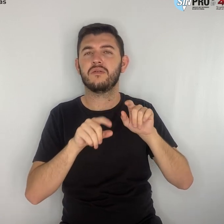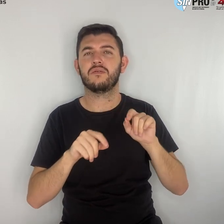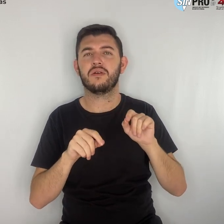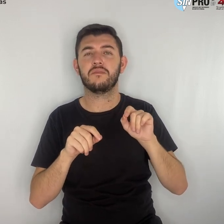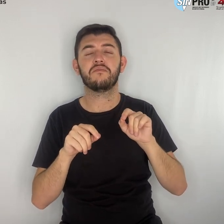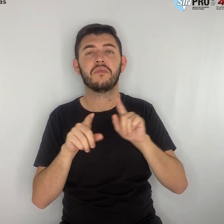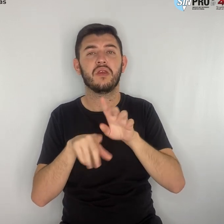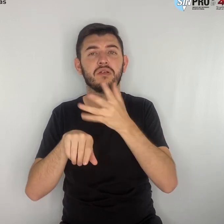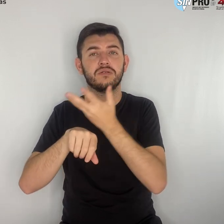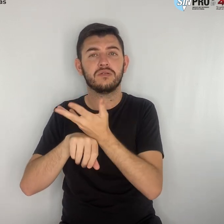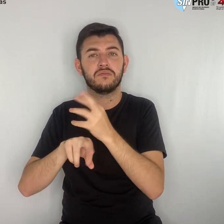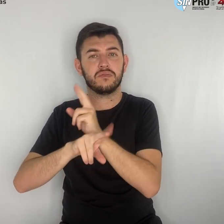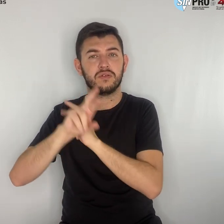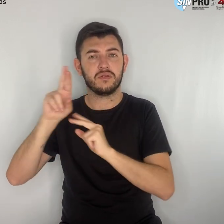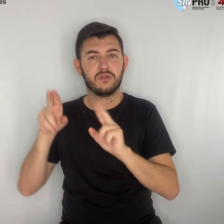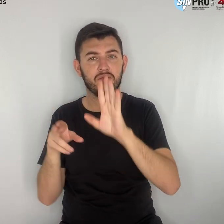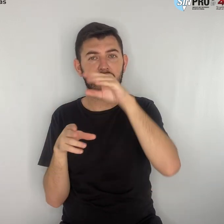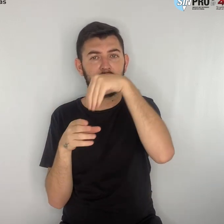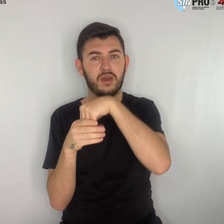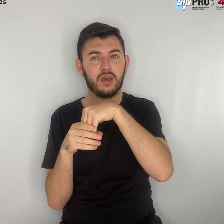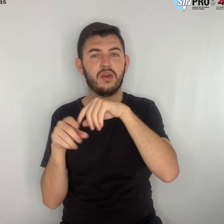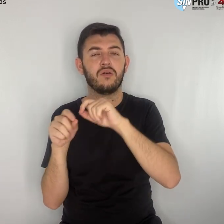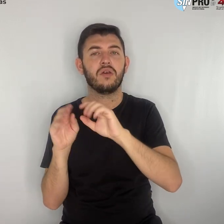escolar, além das áreas da gestão.